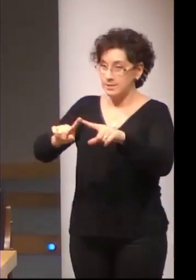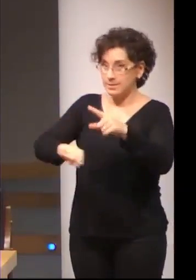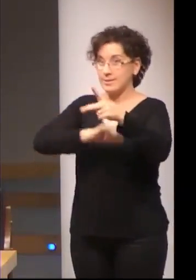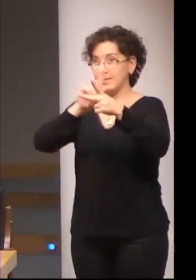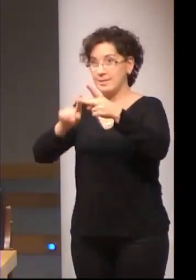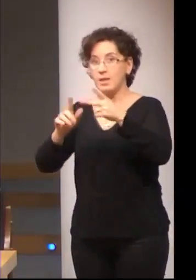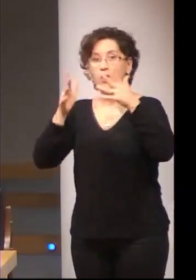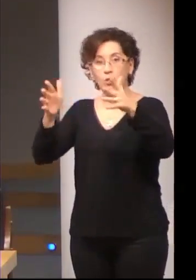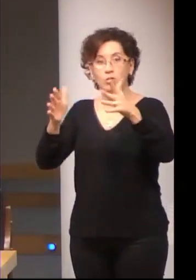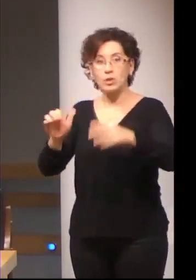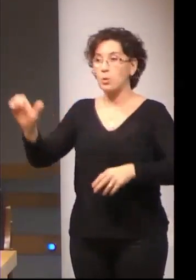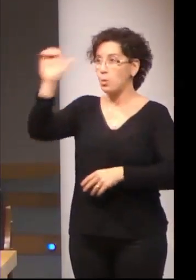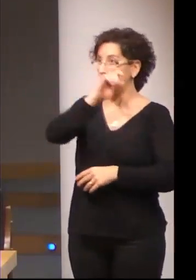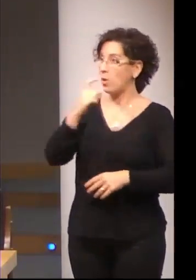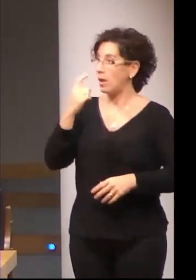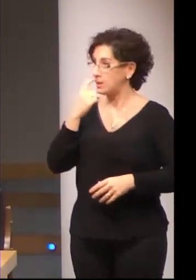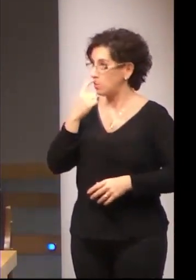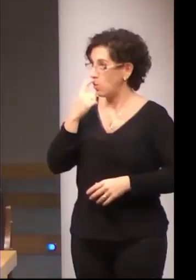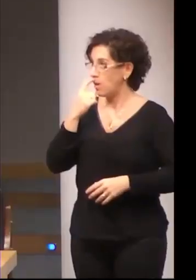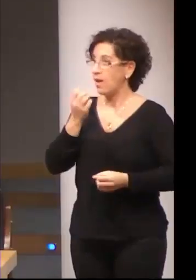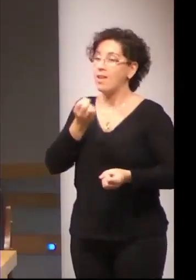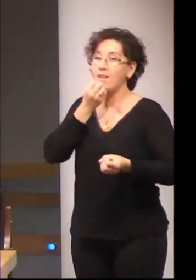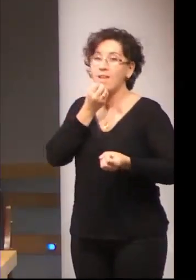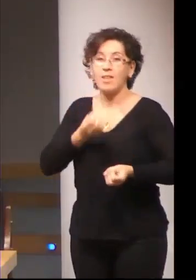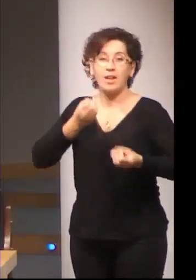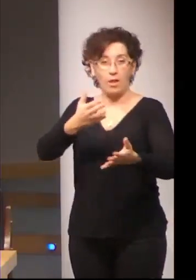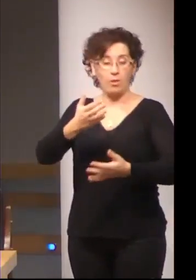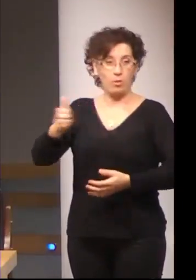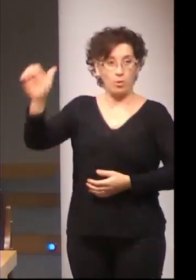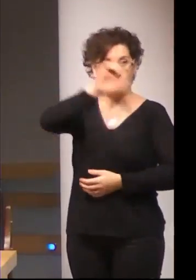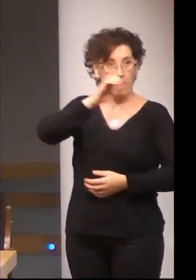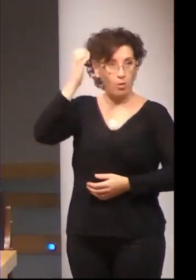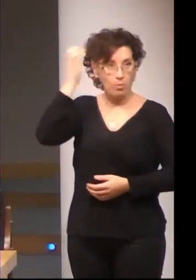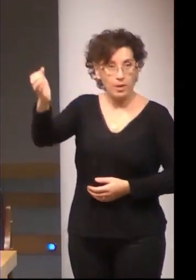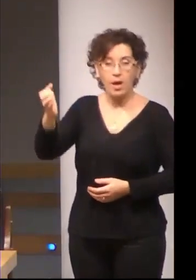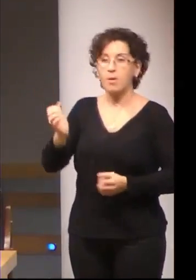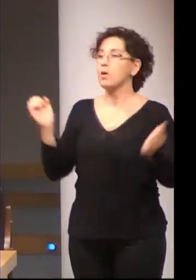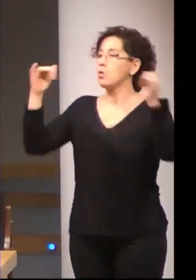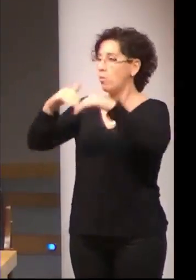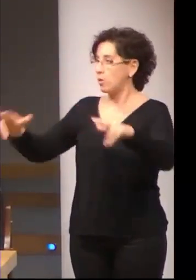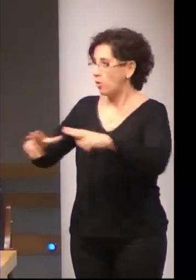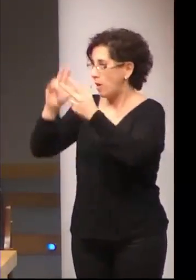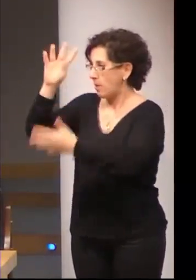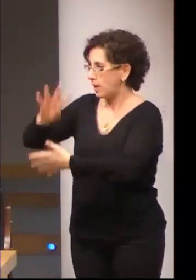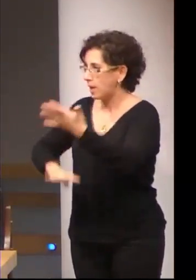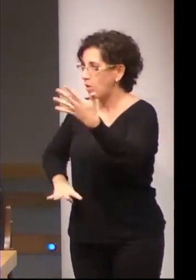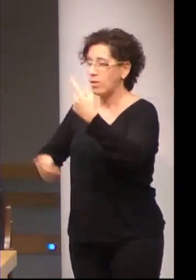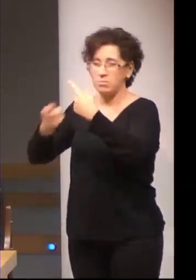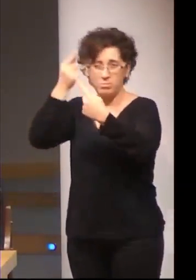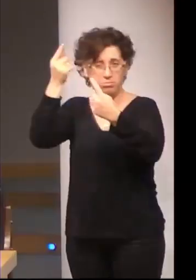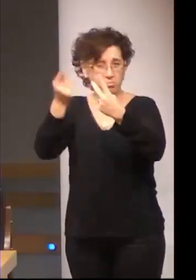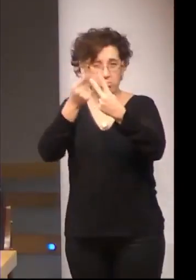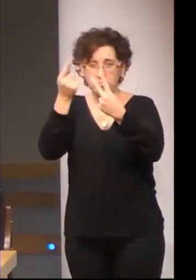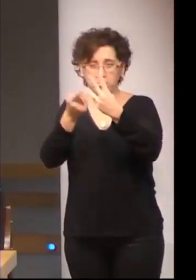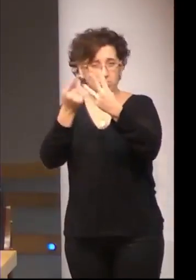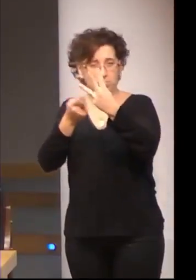Consejo Europeo de Lisboa, la Declaración Europea de Copenhague, la Cumbre Social de Barcelona, y eso todo nos lleva a